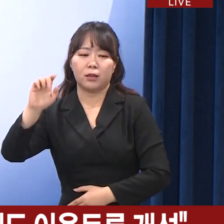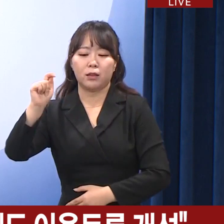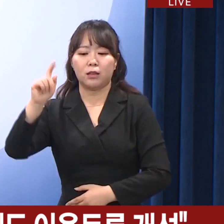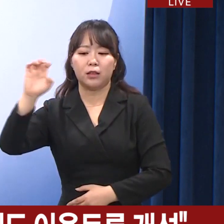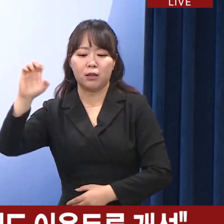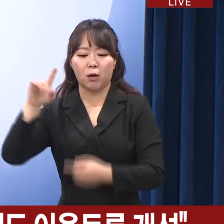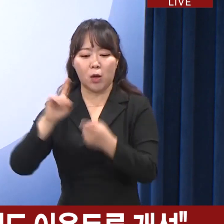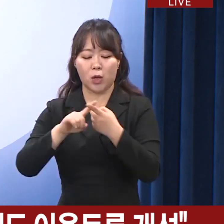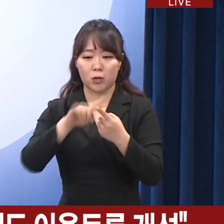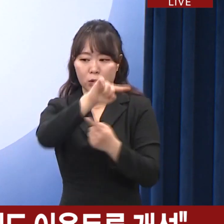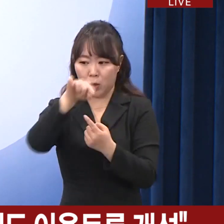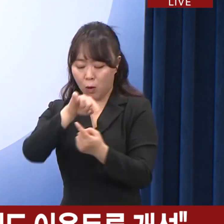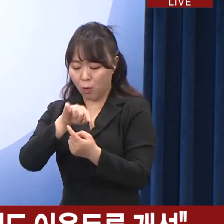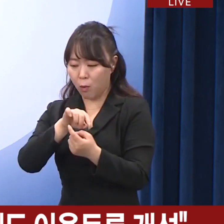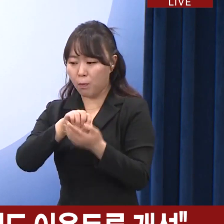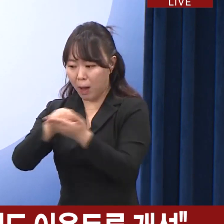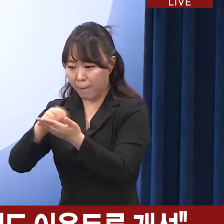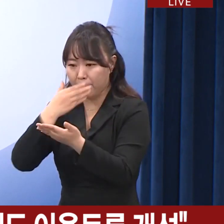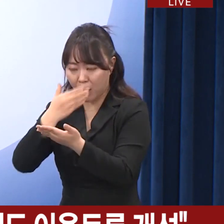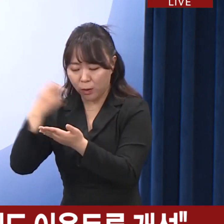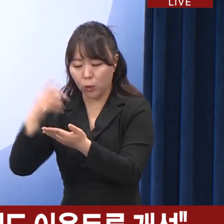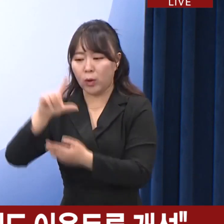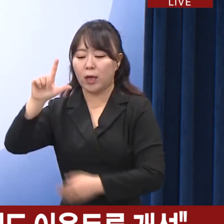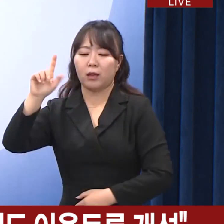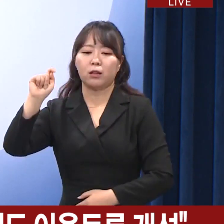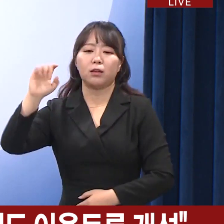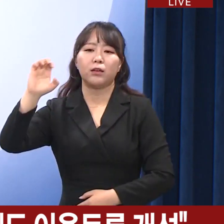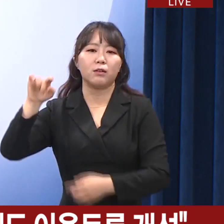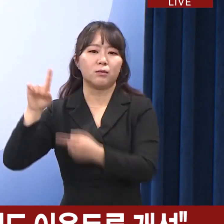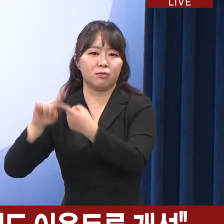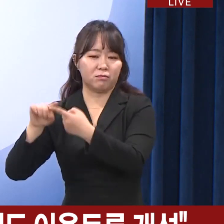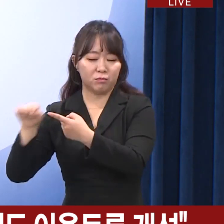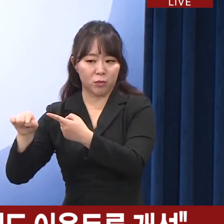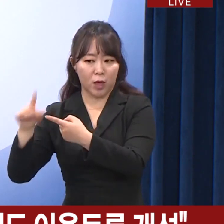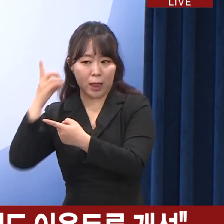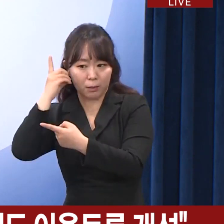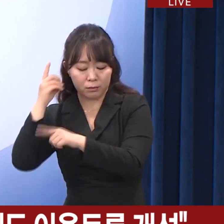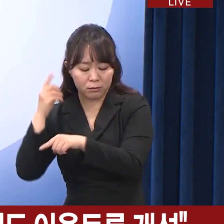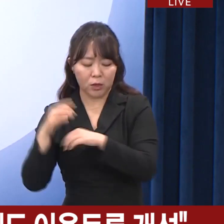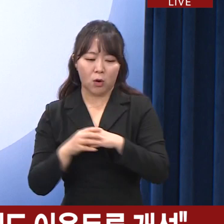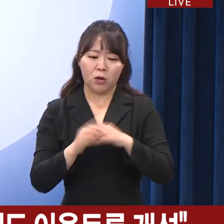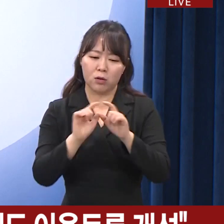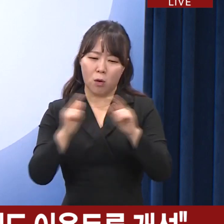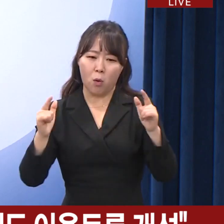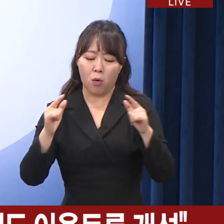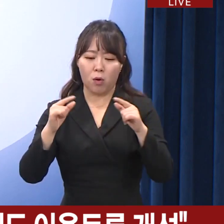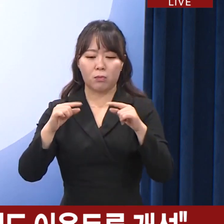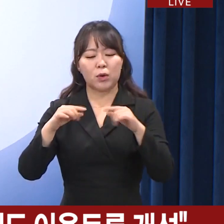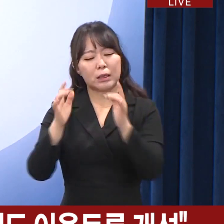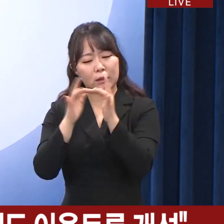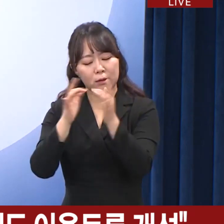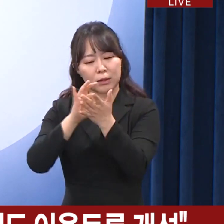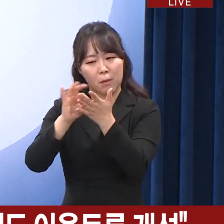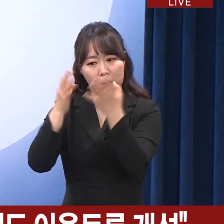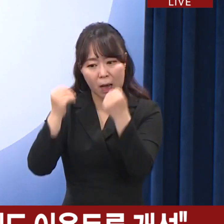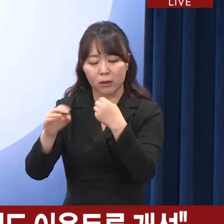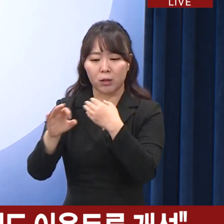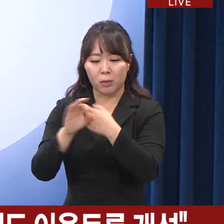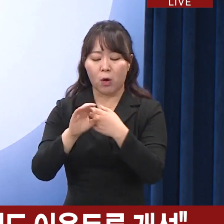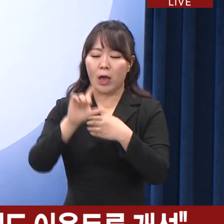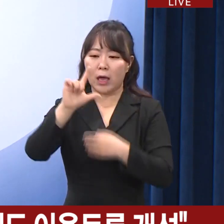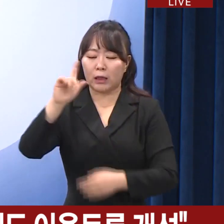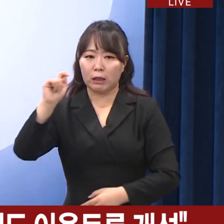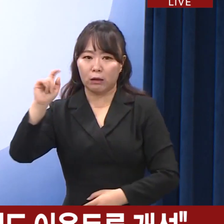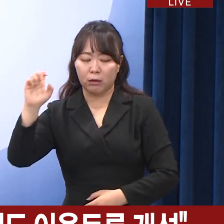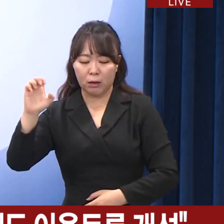선택 가능하며 LTE 단말 이용자는 다량 데이터 이용 시 LTE 대비 유리한